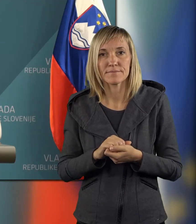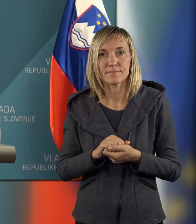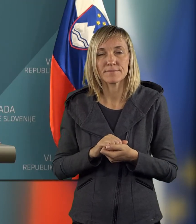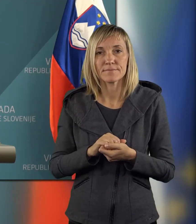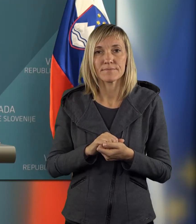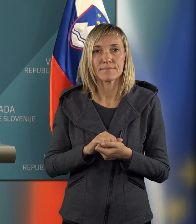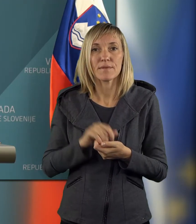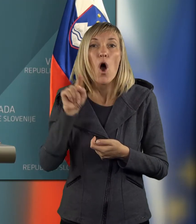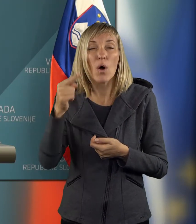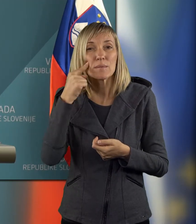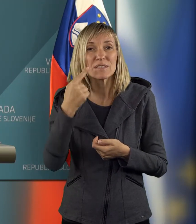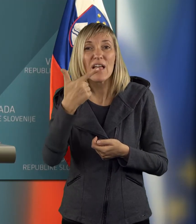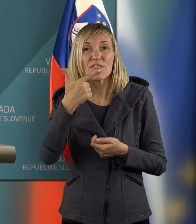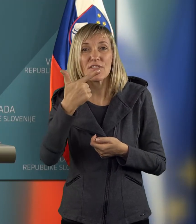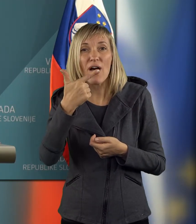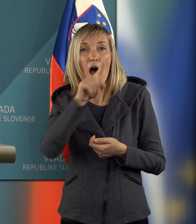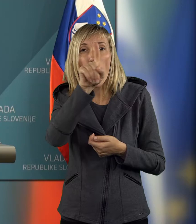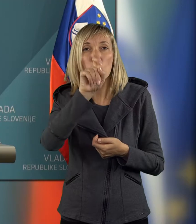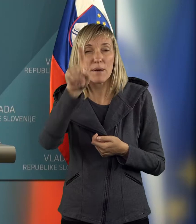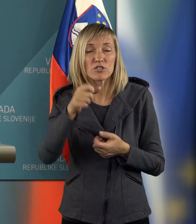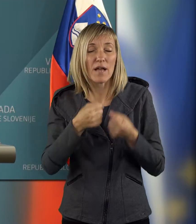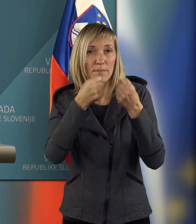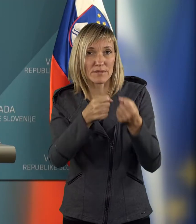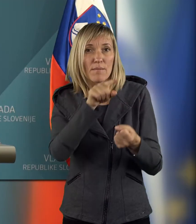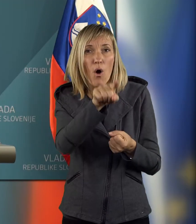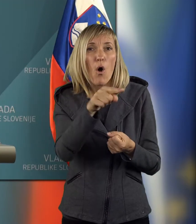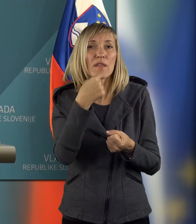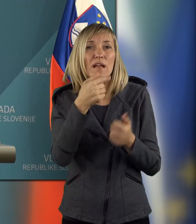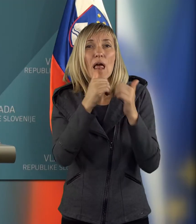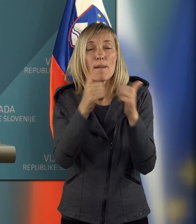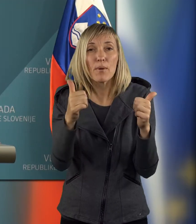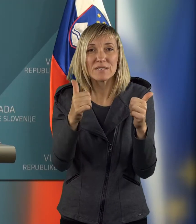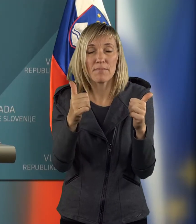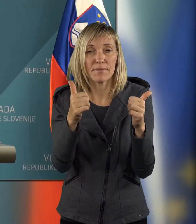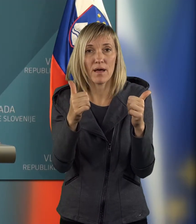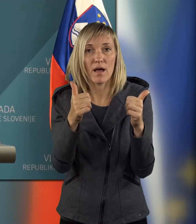Jaz sem misla postaviti dve vprašanje, ampak zdaj ste rekli, da je šla posebna